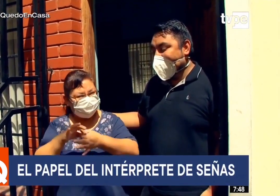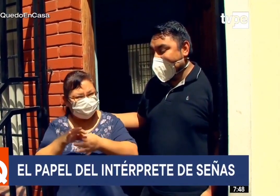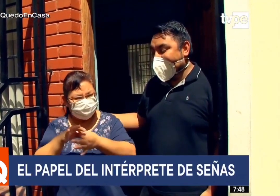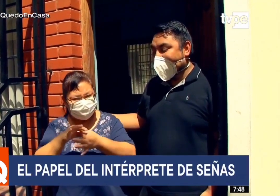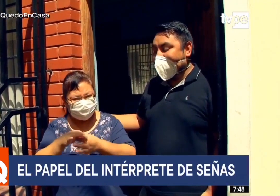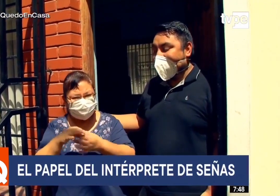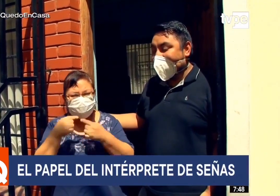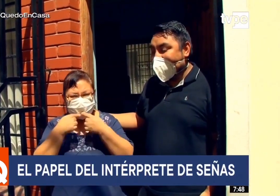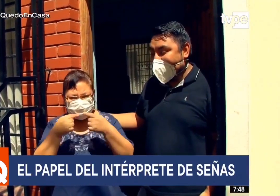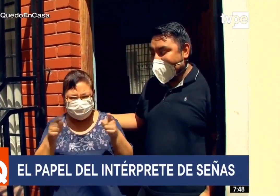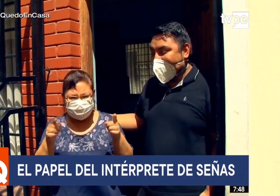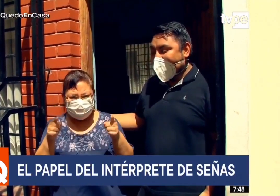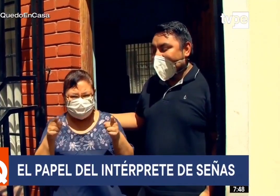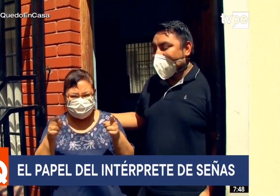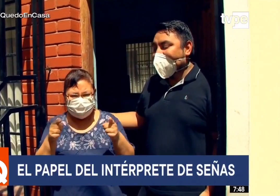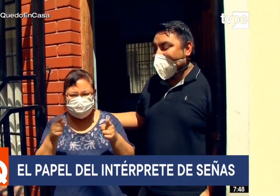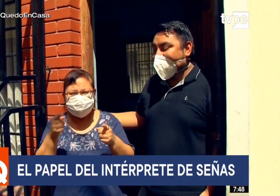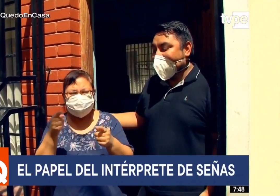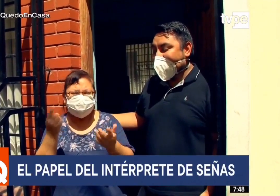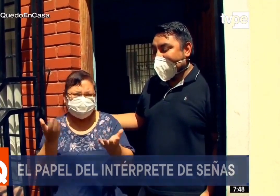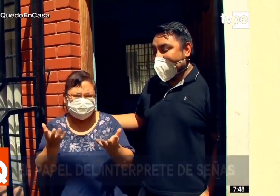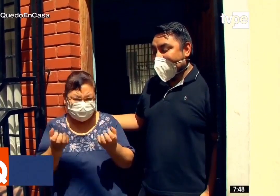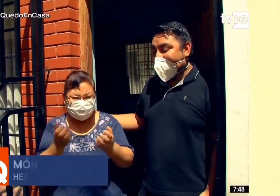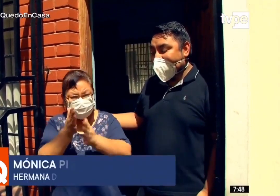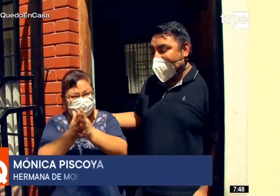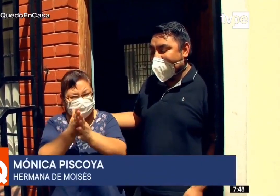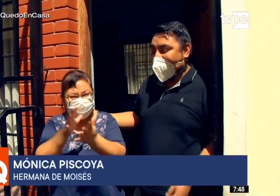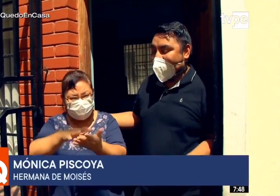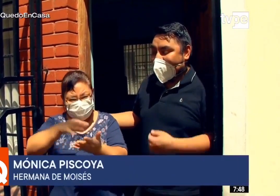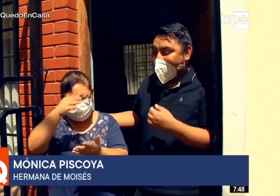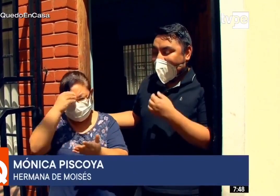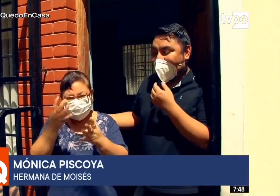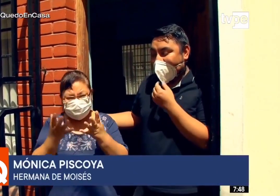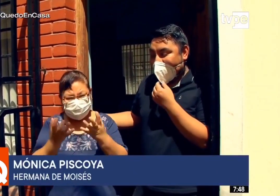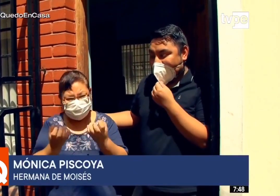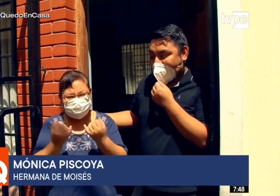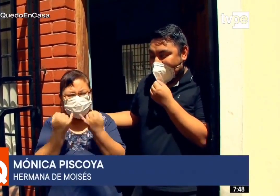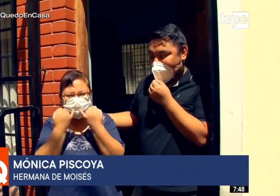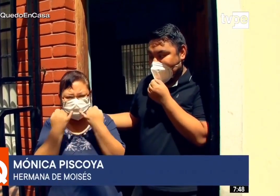A todas las personas sordas y oyentes que deben trabajar unidos.